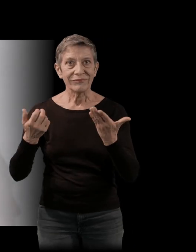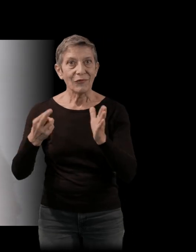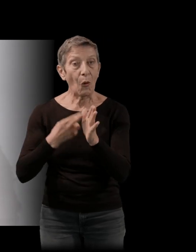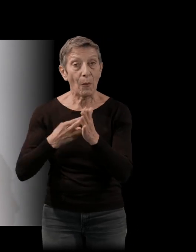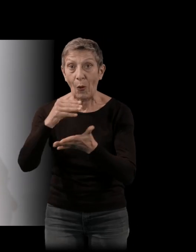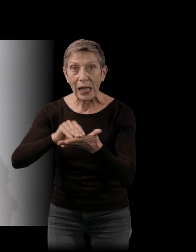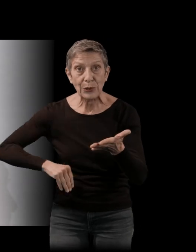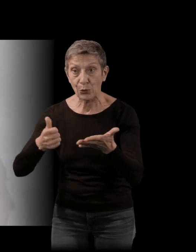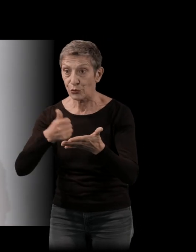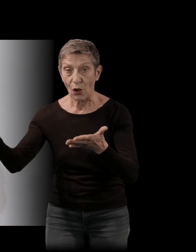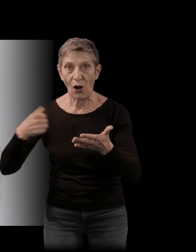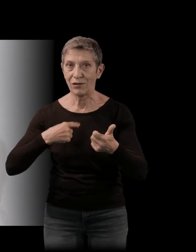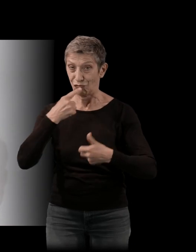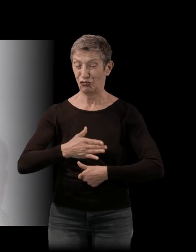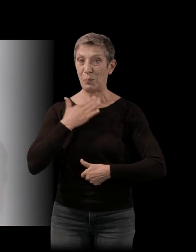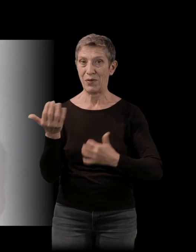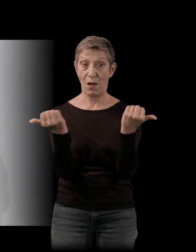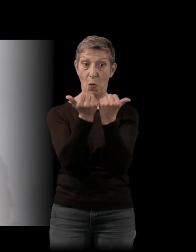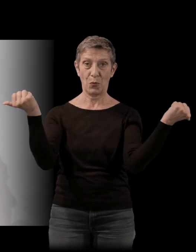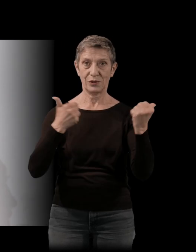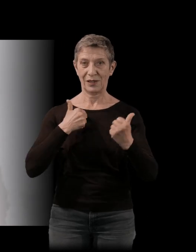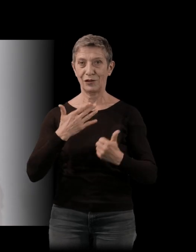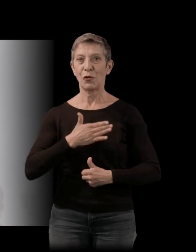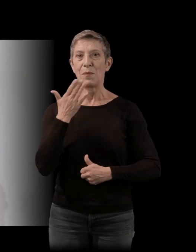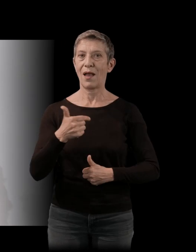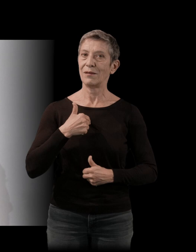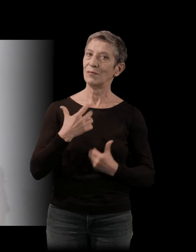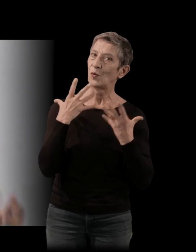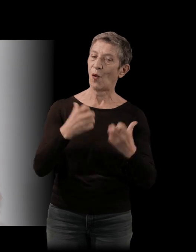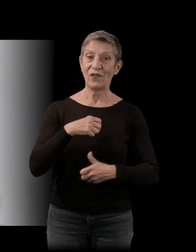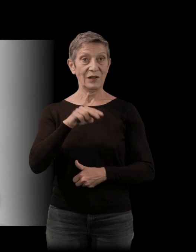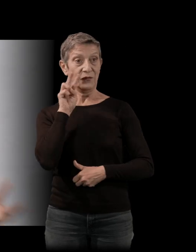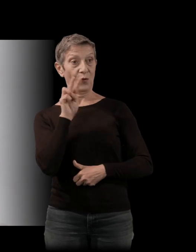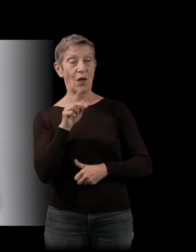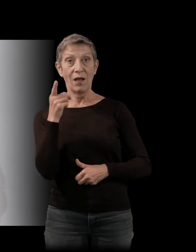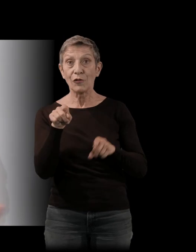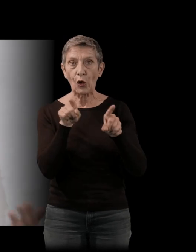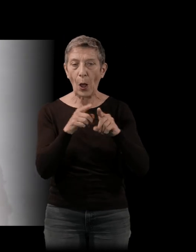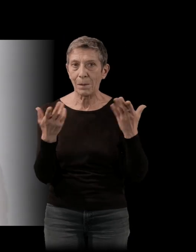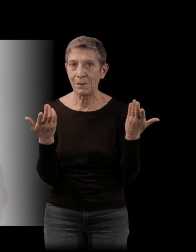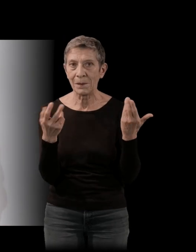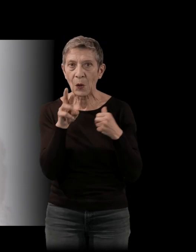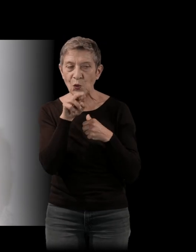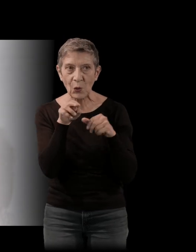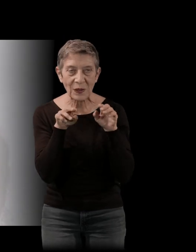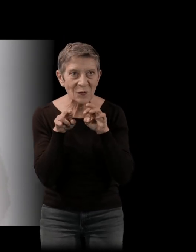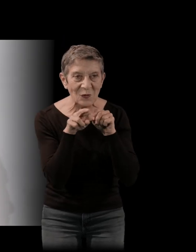beaucoup. Donc voilà, j'avais envie d'être un peu spectatrice de ça, comme une petite souris qui vient voir comment tous ces gens ont travaillé ensemble.